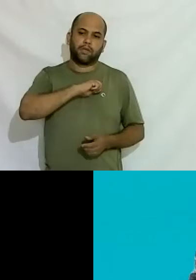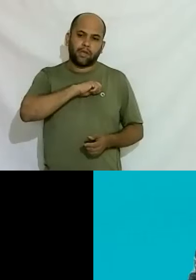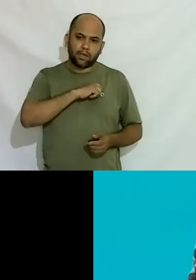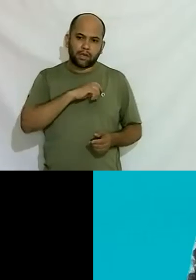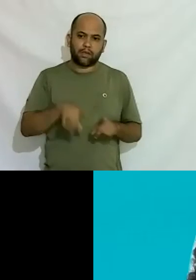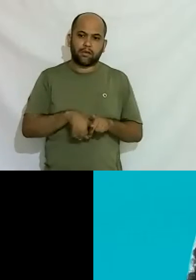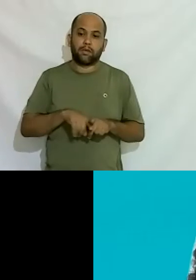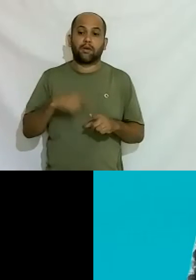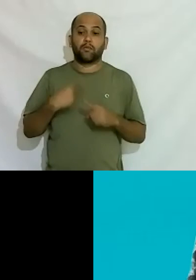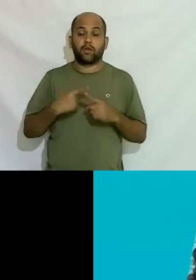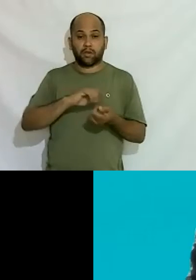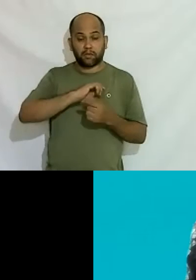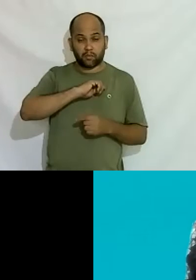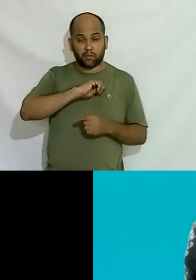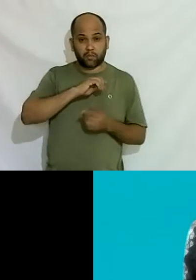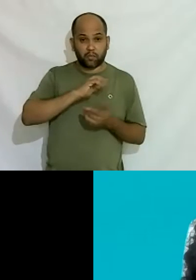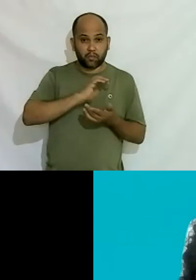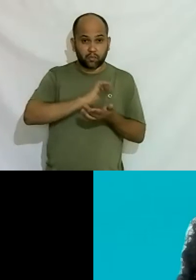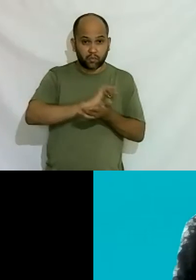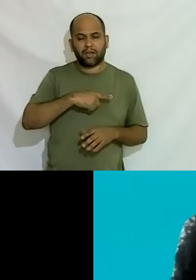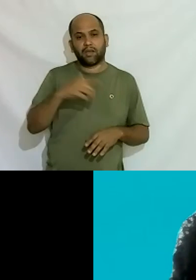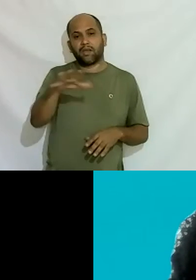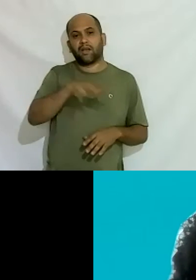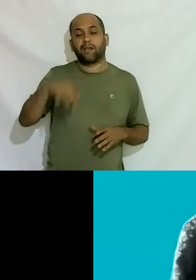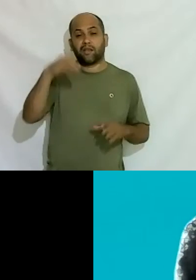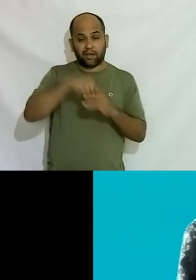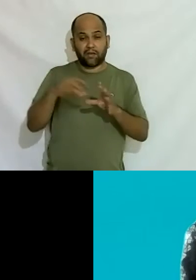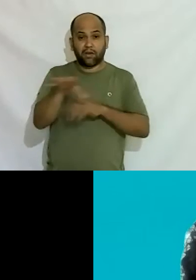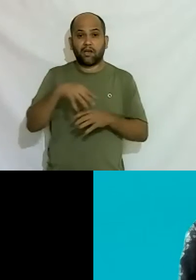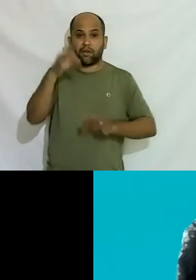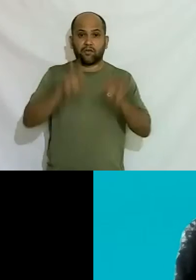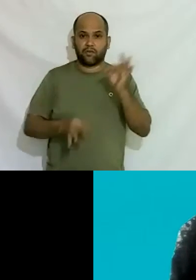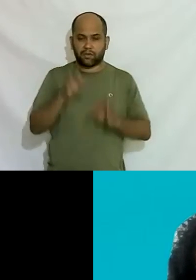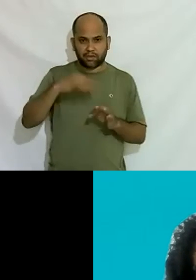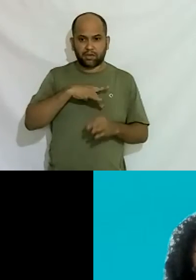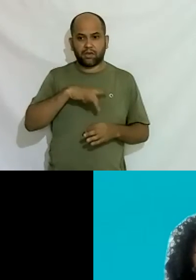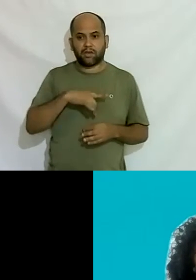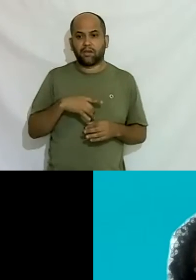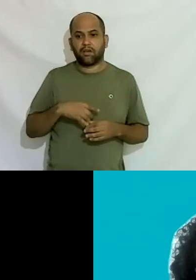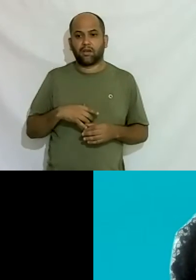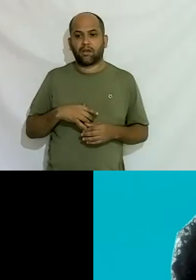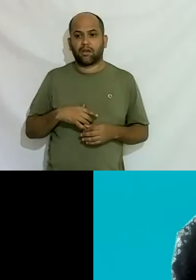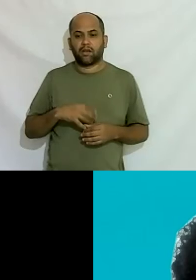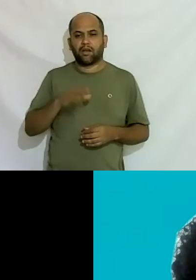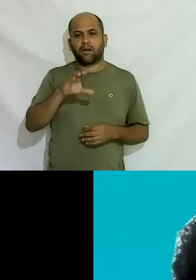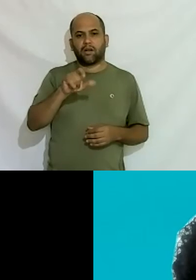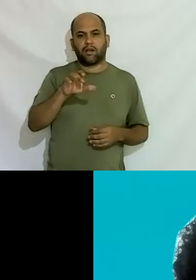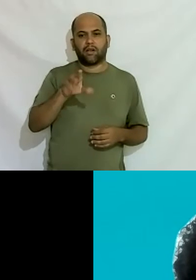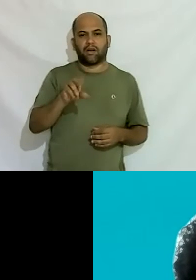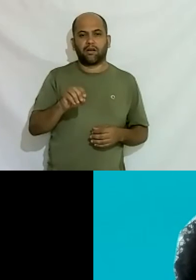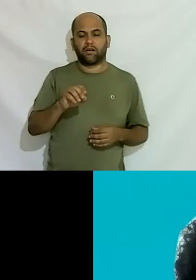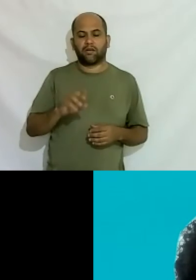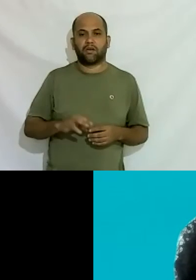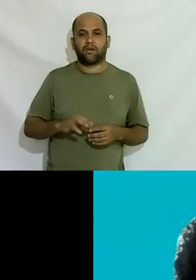porque o preconceito existe em todos os setores né dentro do judiciário inclusive então é óbvio que todas